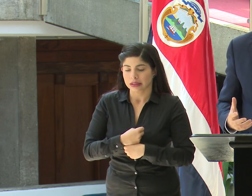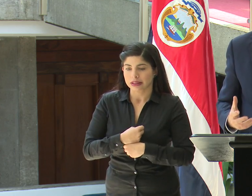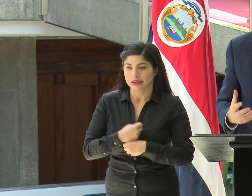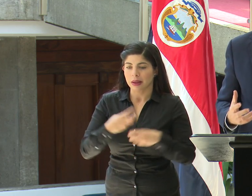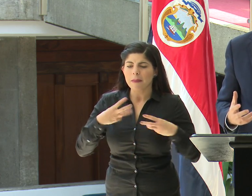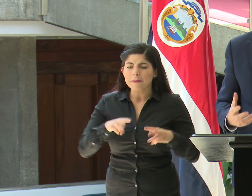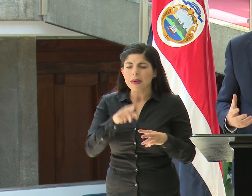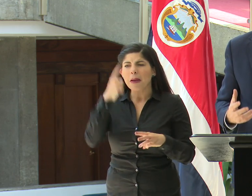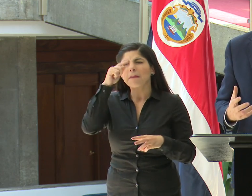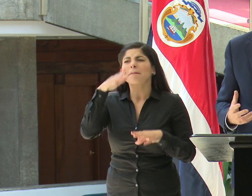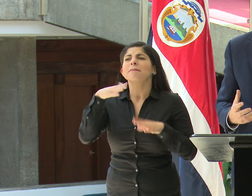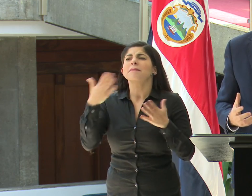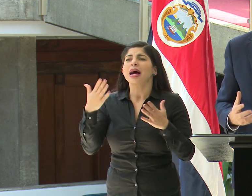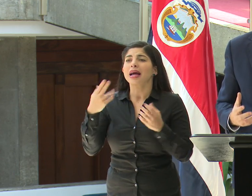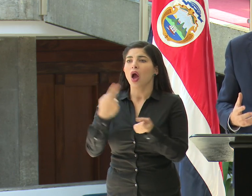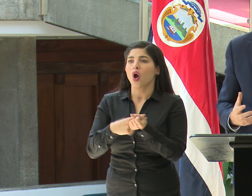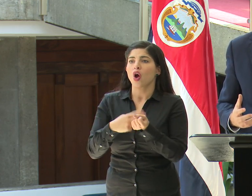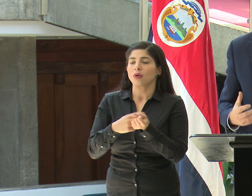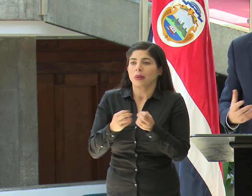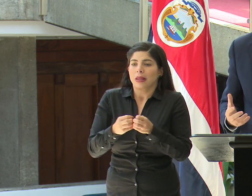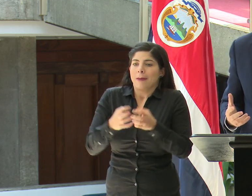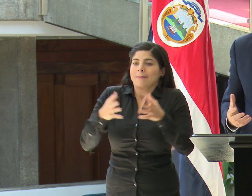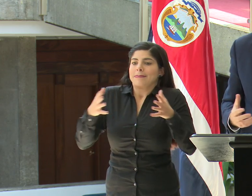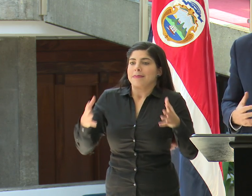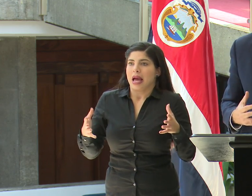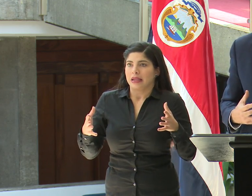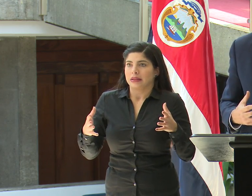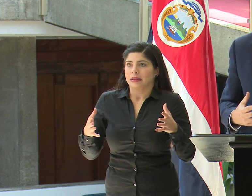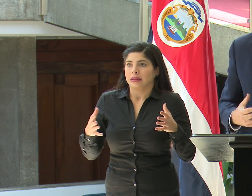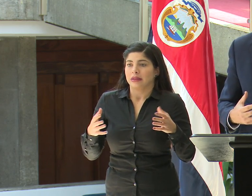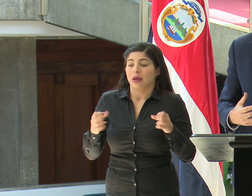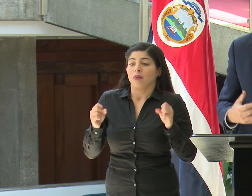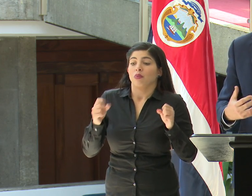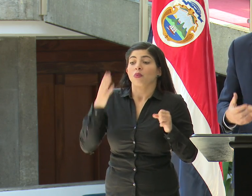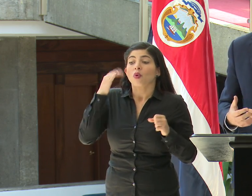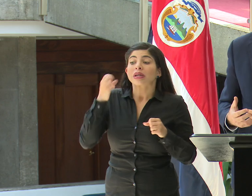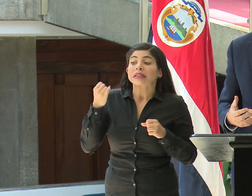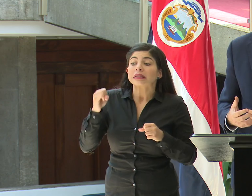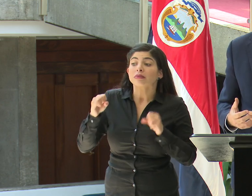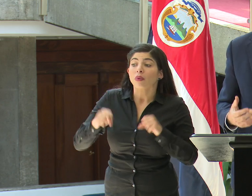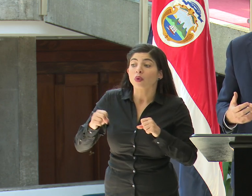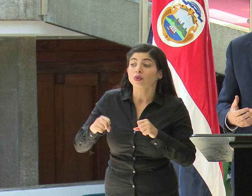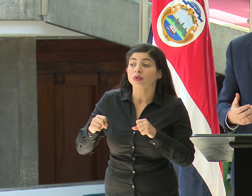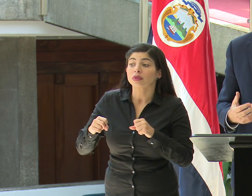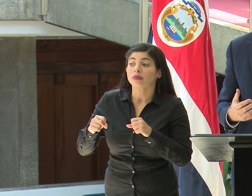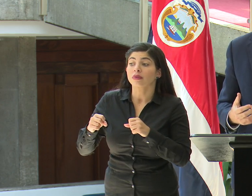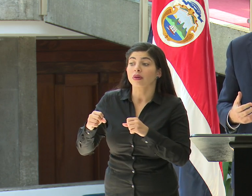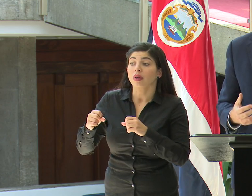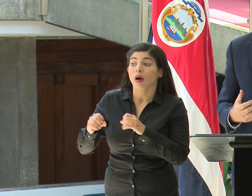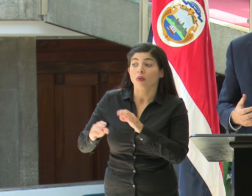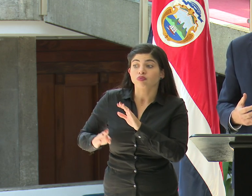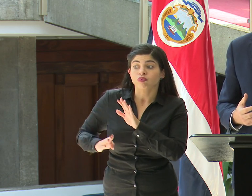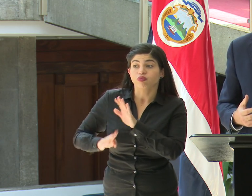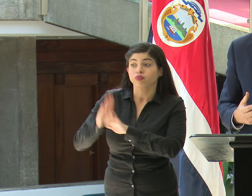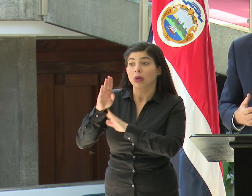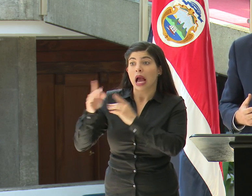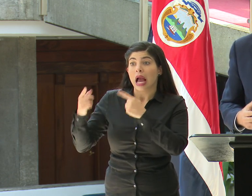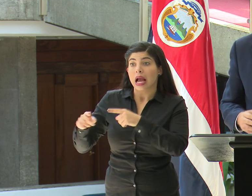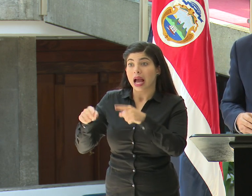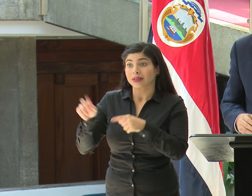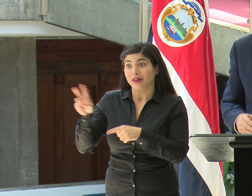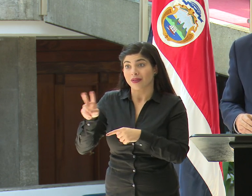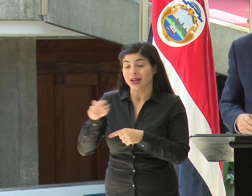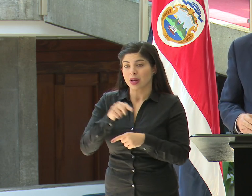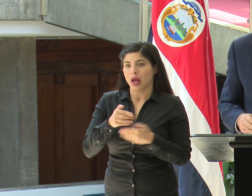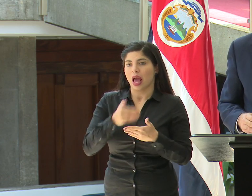la capacidad hospitalaria previendo un eventual incremento en la cantidad de casos de este